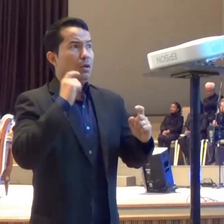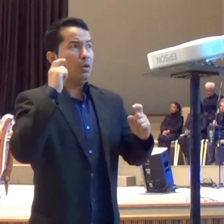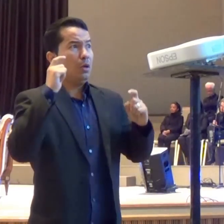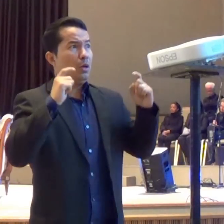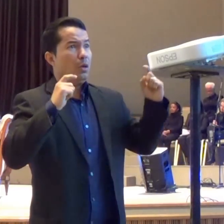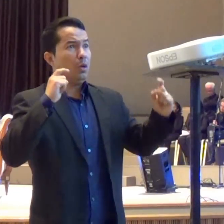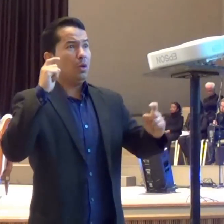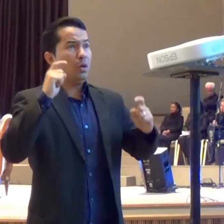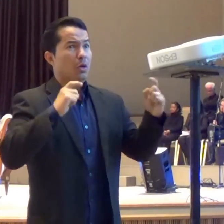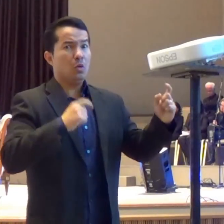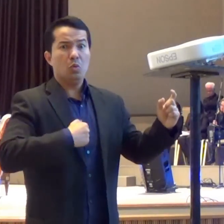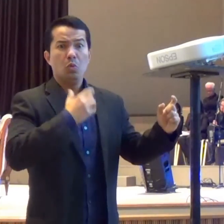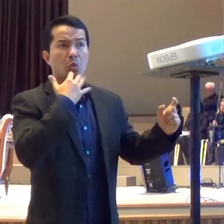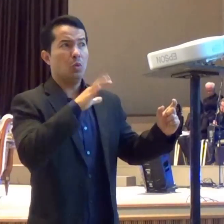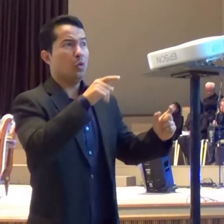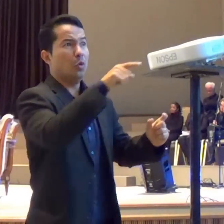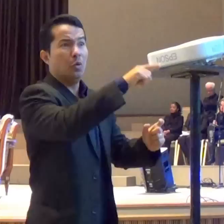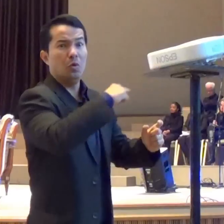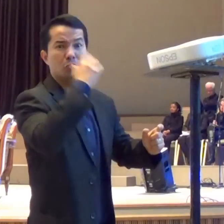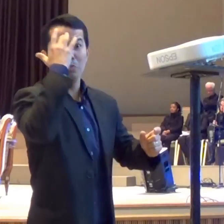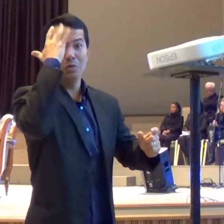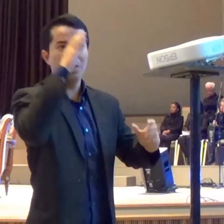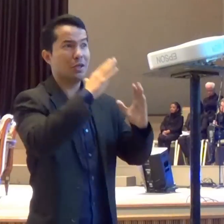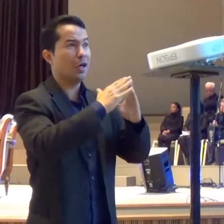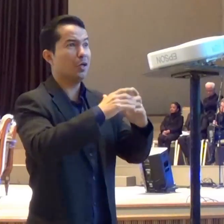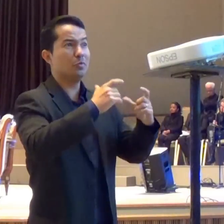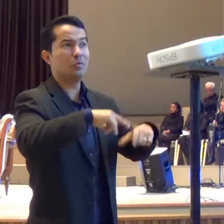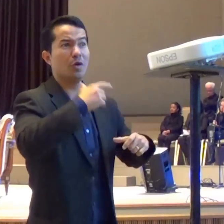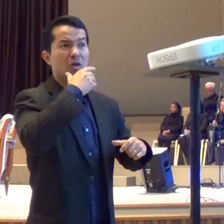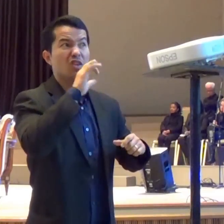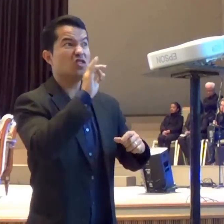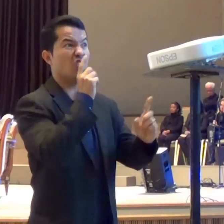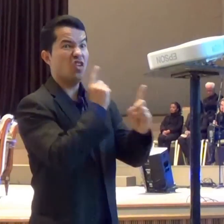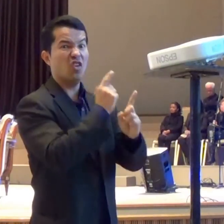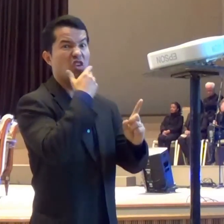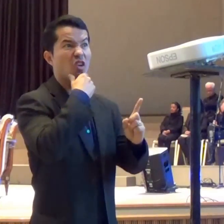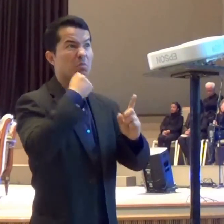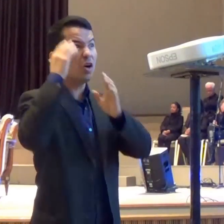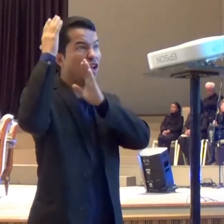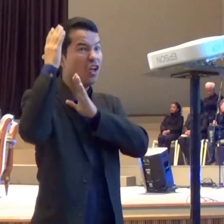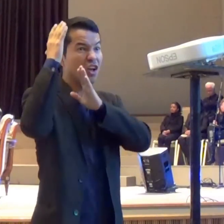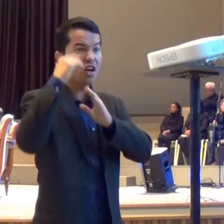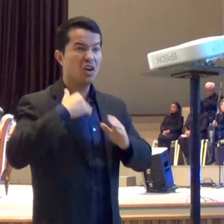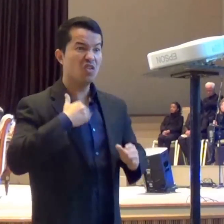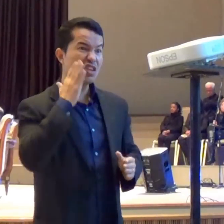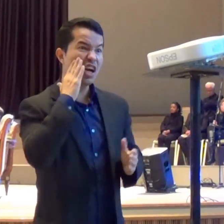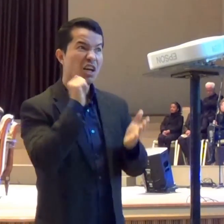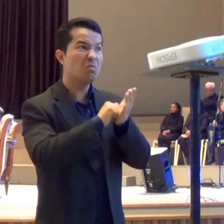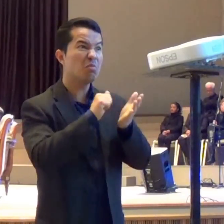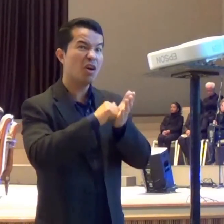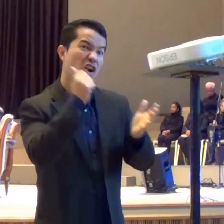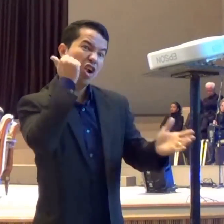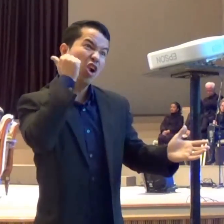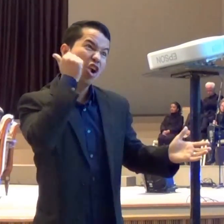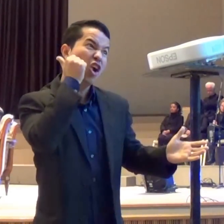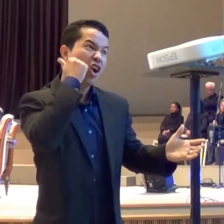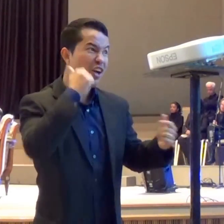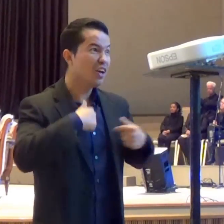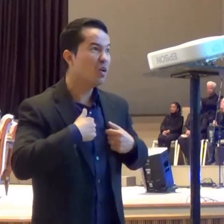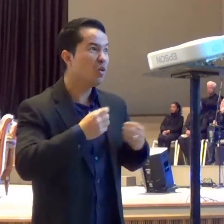falar com quem? Não me disse o nome do homem, não disse nada Olha a cara de pau Vou chegar para ele e dizer Eu quero a pessoa da sua casa E se